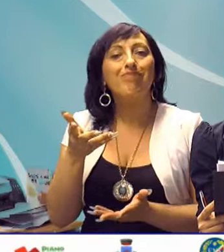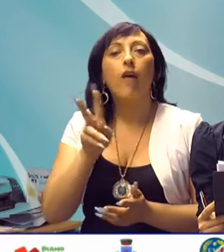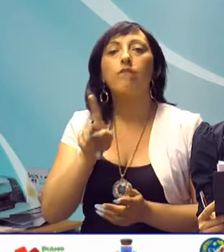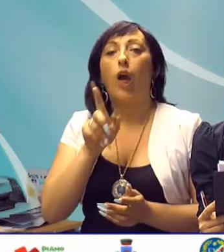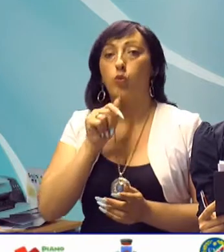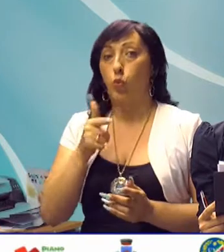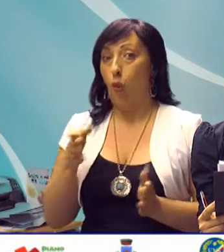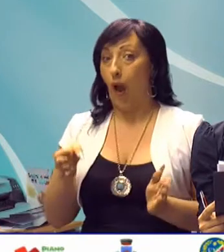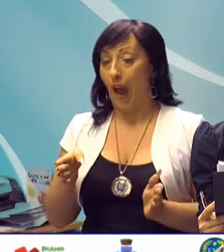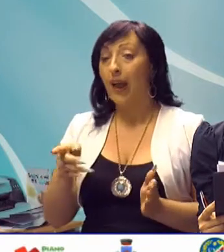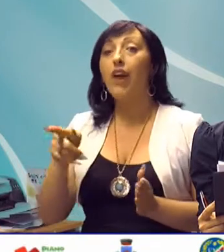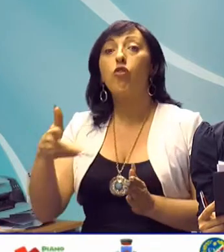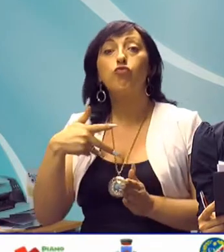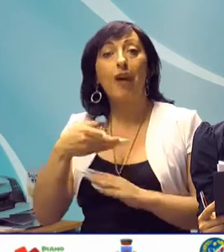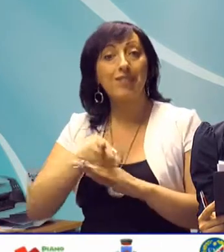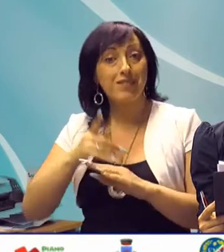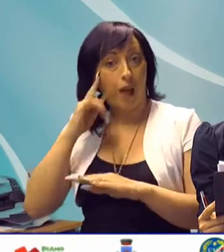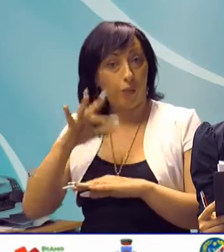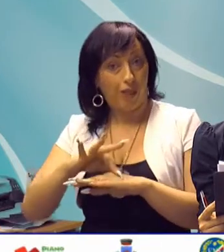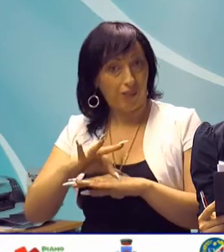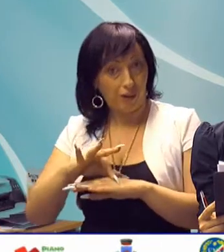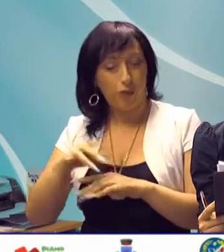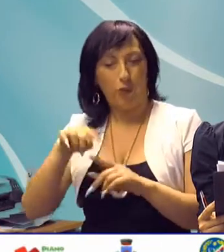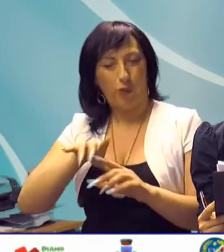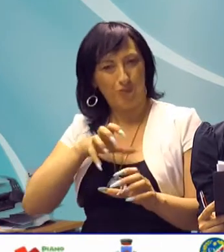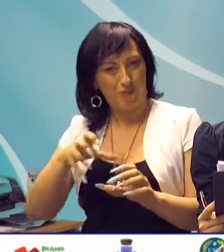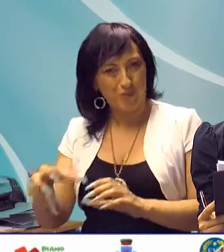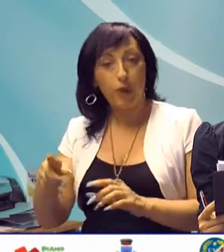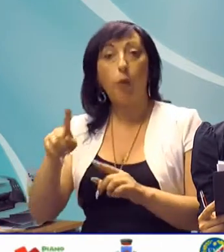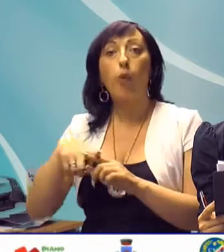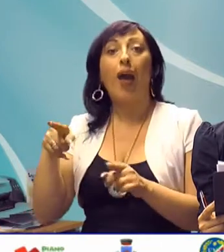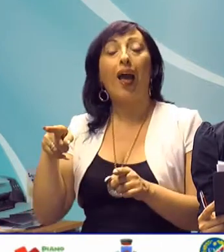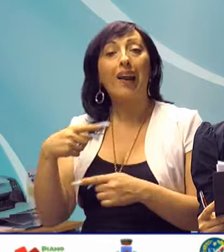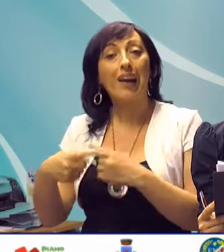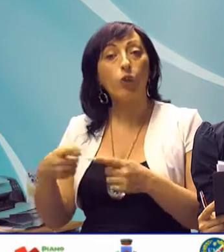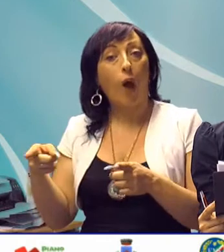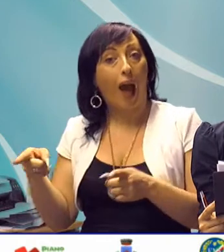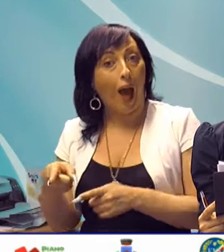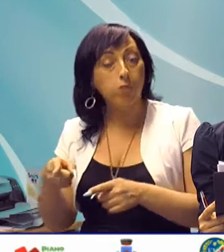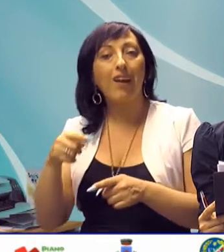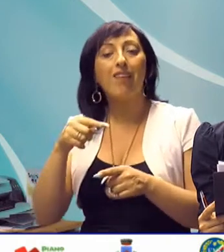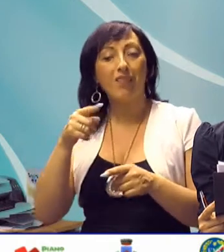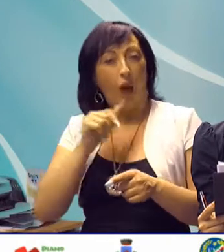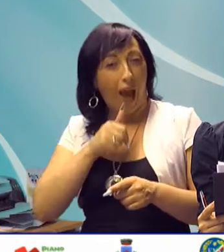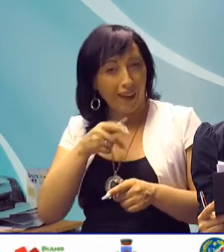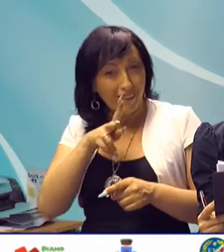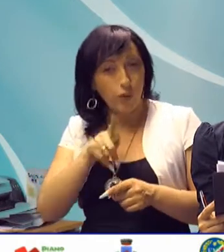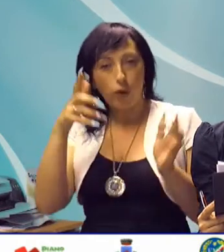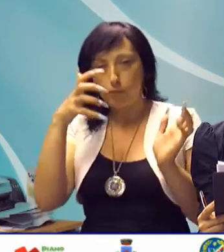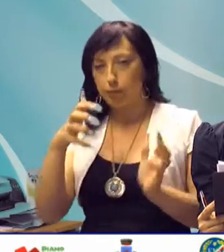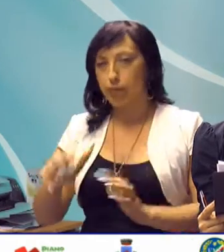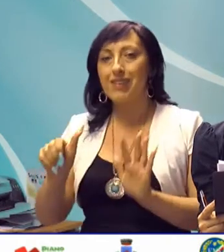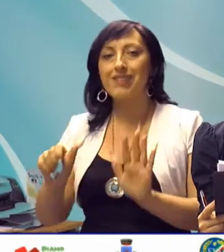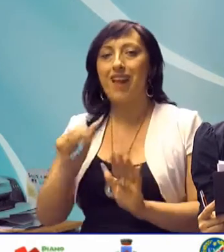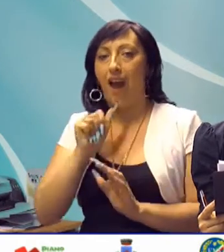E per la semi-infermità mentale, le varie attenuanti e il rito abbreviato, ecco che la pena arriva a sei anni, con